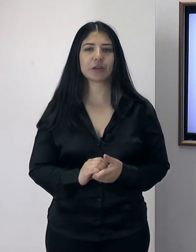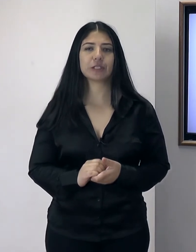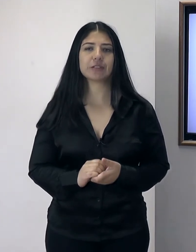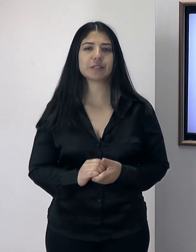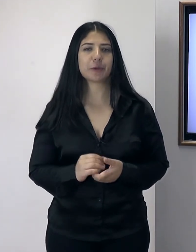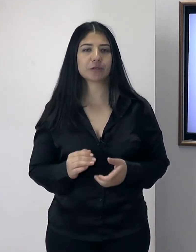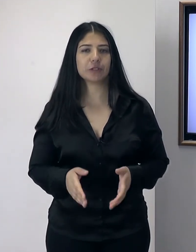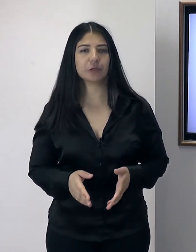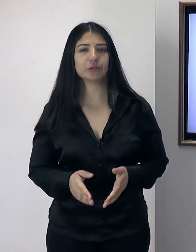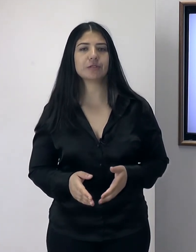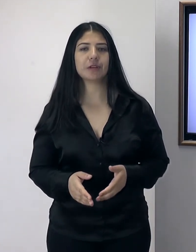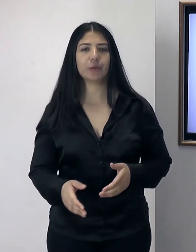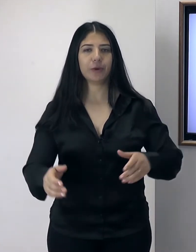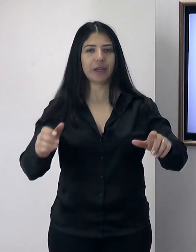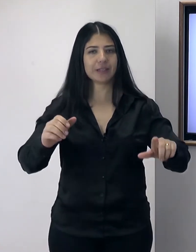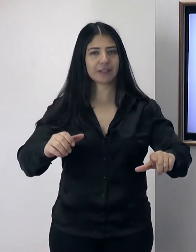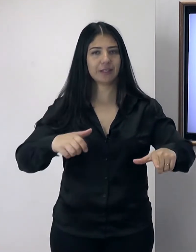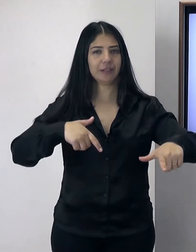executados em espaço neutro são esse aqui.